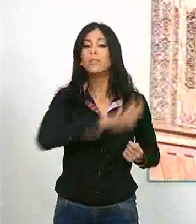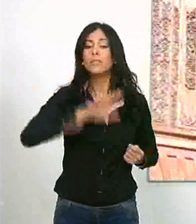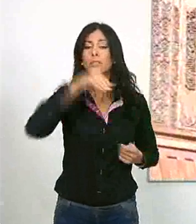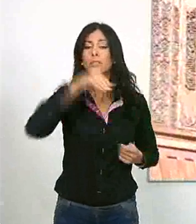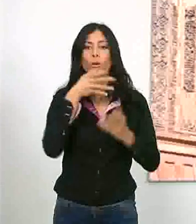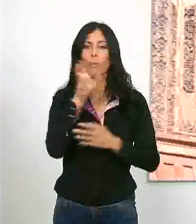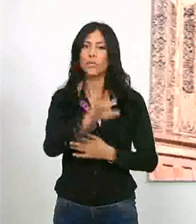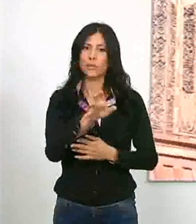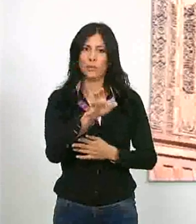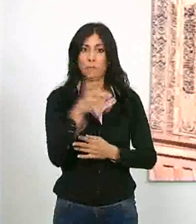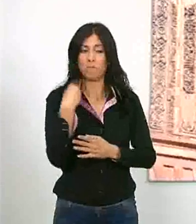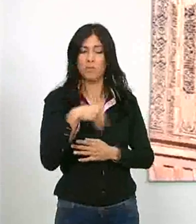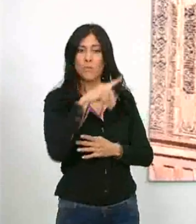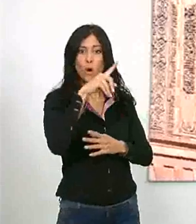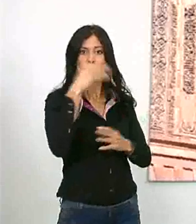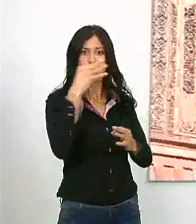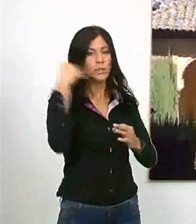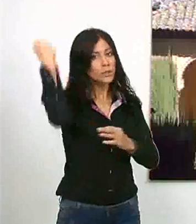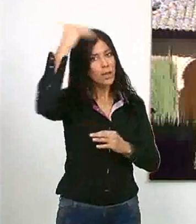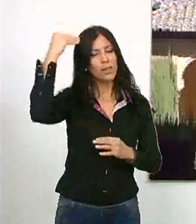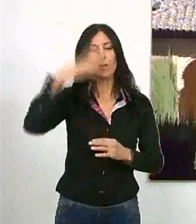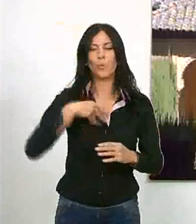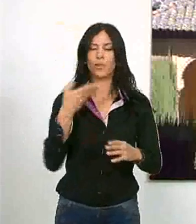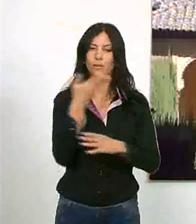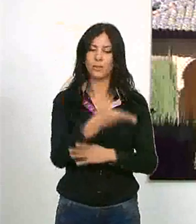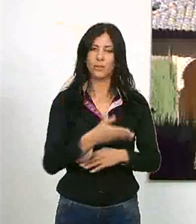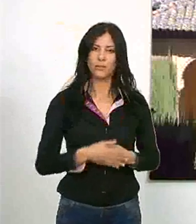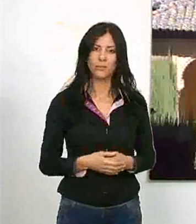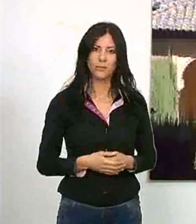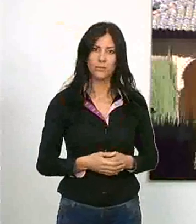en nuestro país, como lo es el Conjunto Nazari.